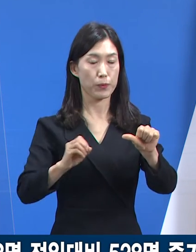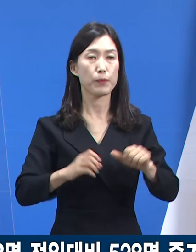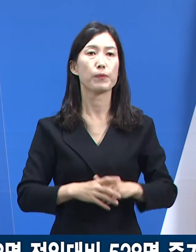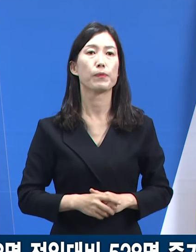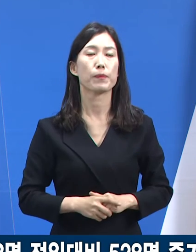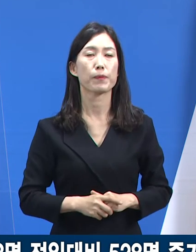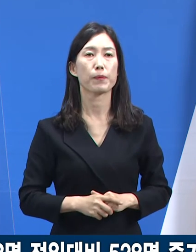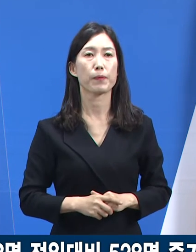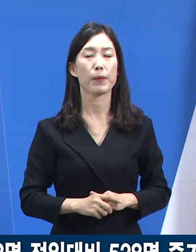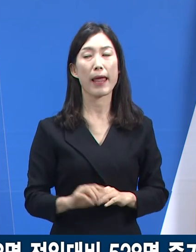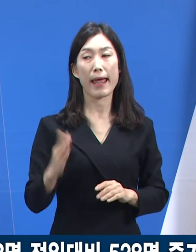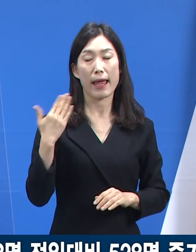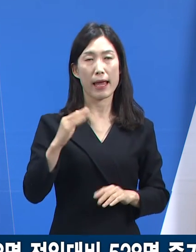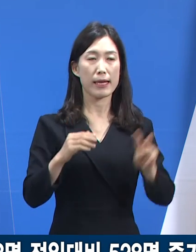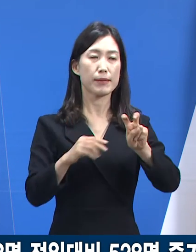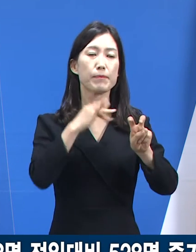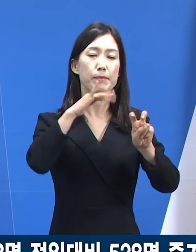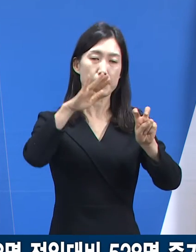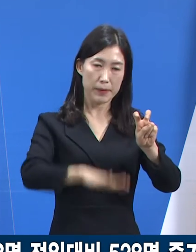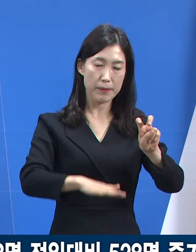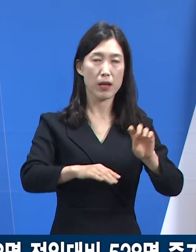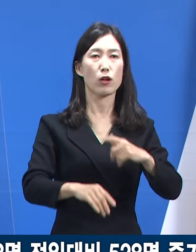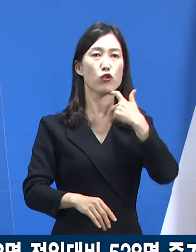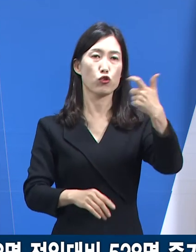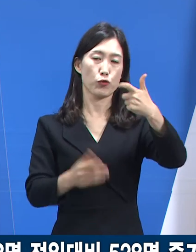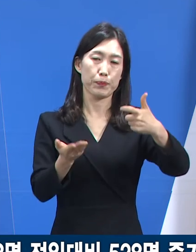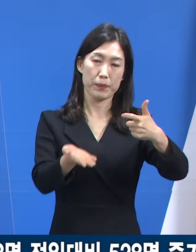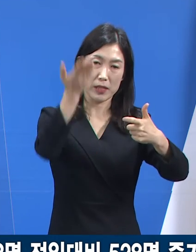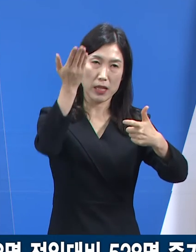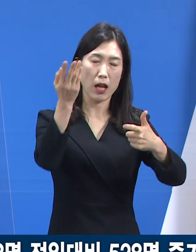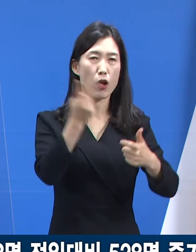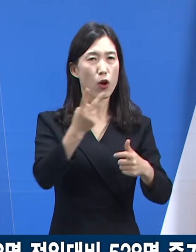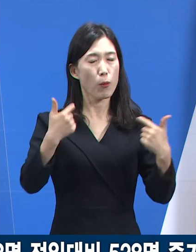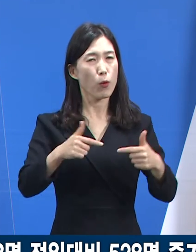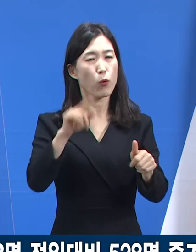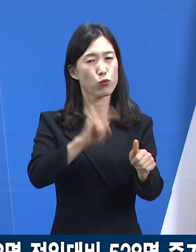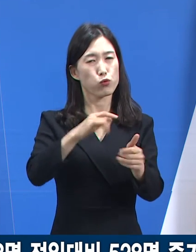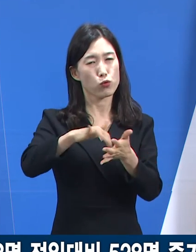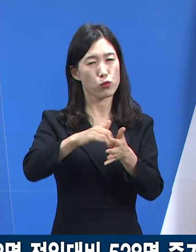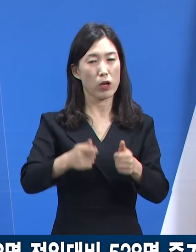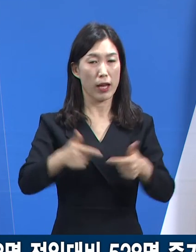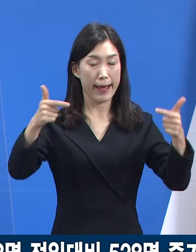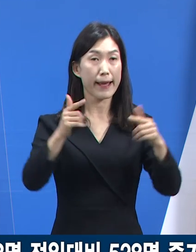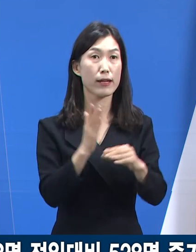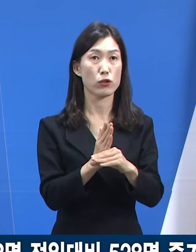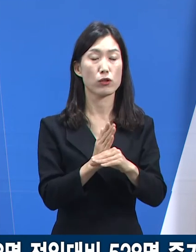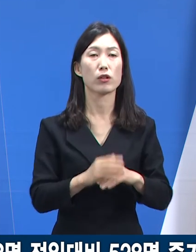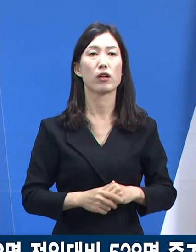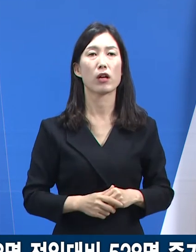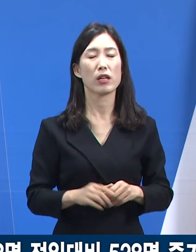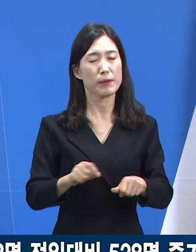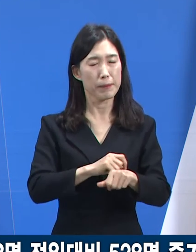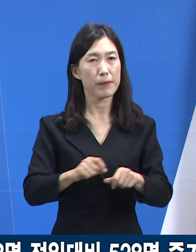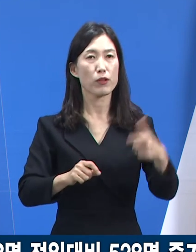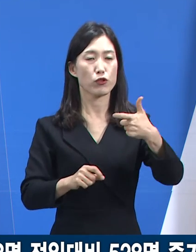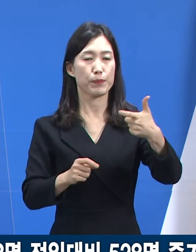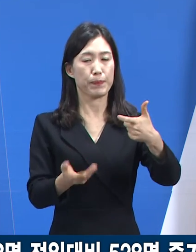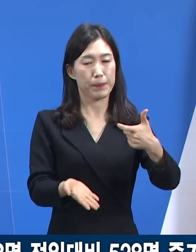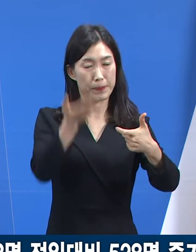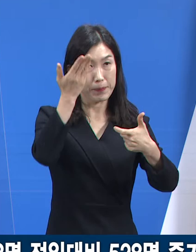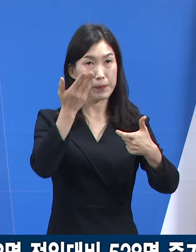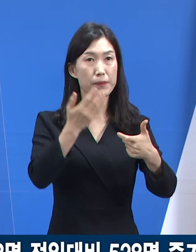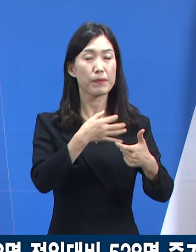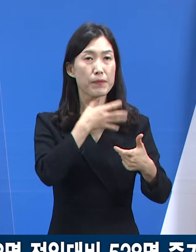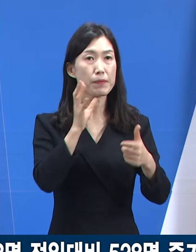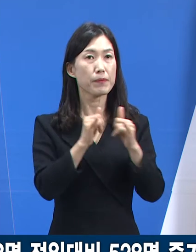최근 20세 미만과 60세 이상 연령대에서 확진자가 급증하고 있으며 특히 60세 이상의